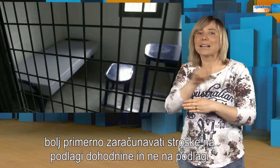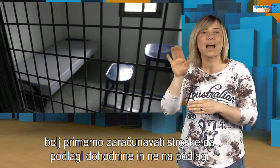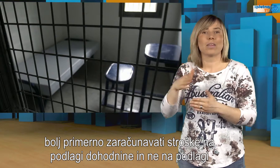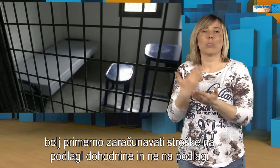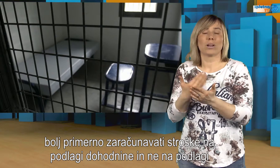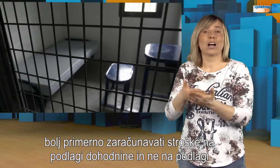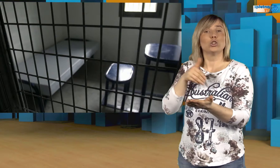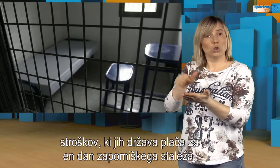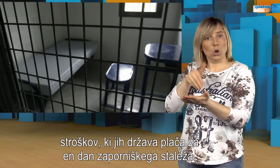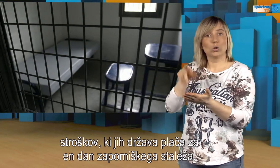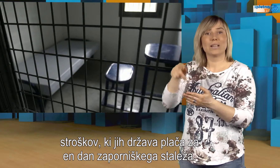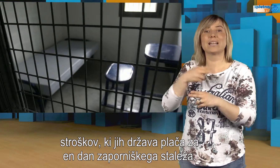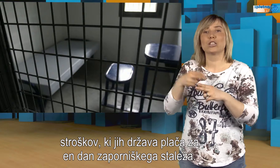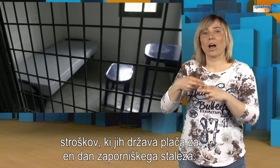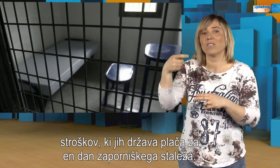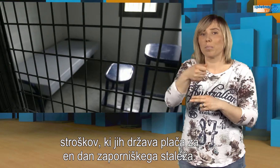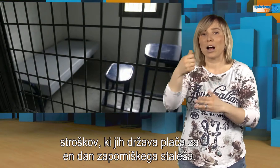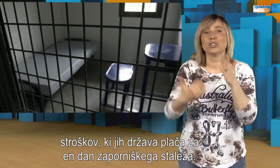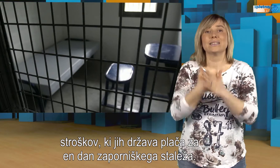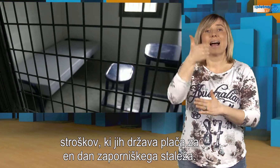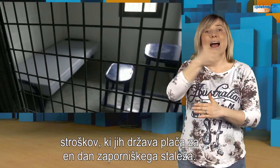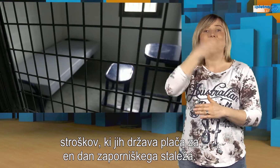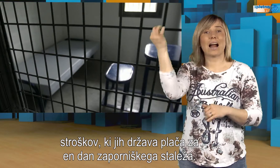ki jih država plača za en dan zaporniškega staleža.